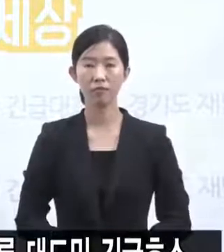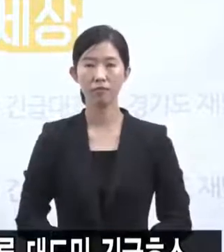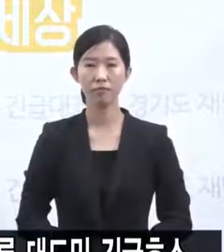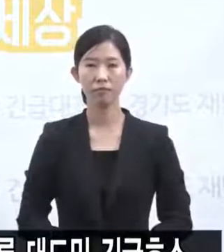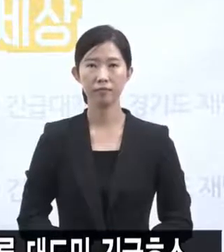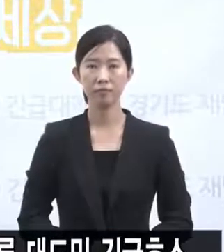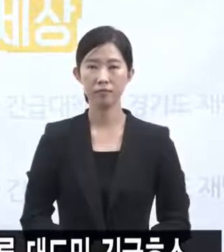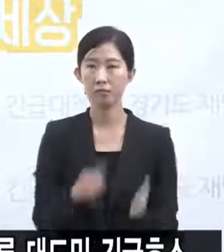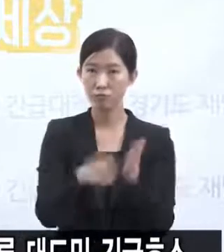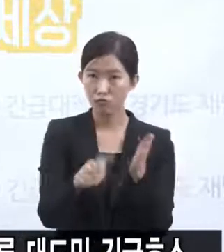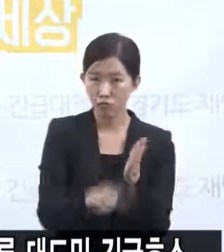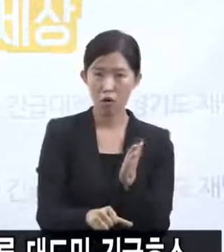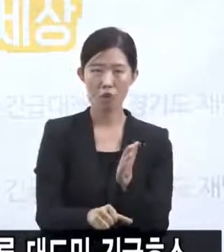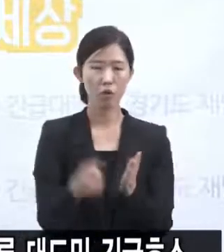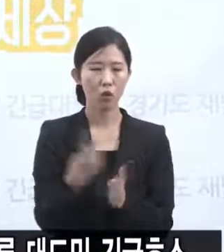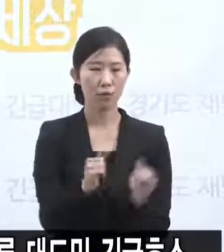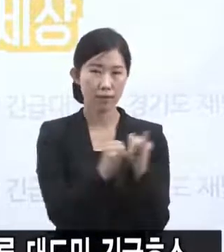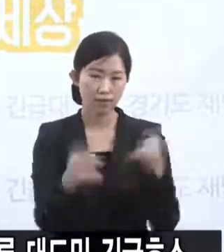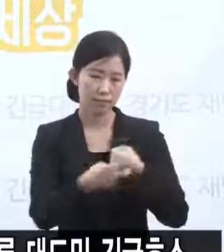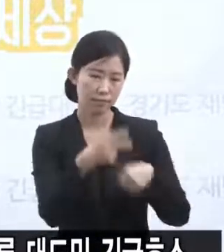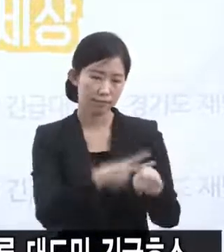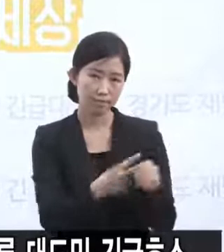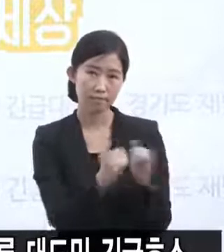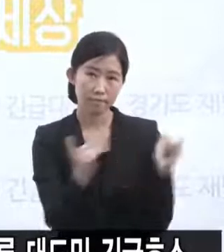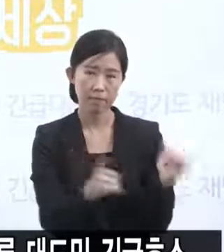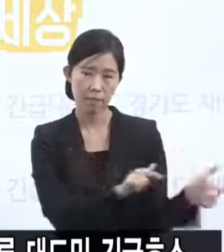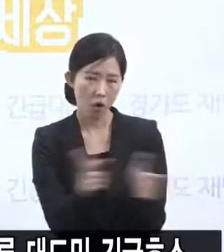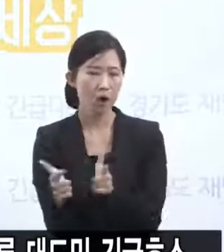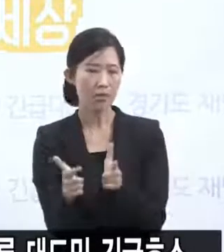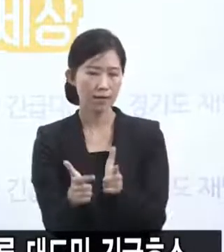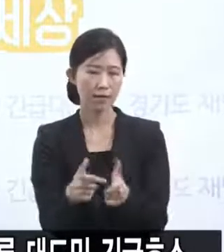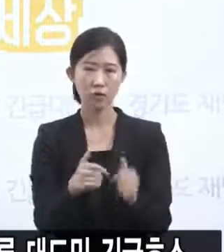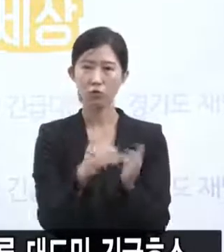인력과 물자를 확충하고 시스템을 정비하겠습니다.